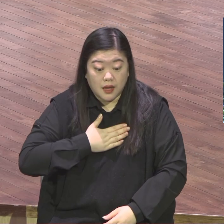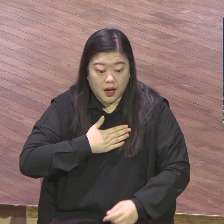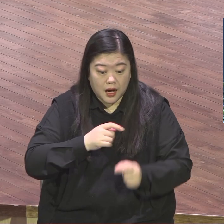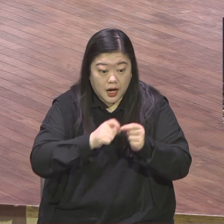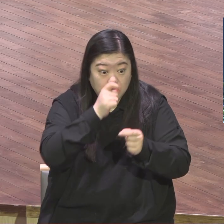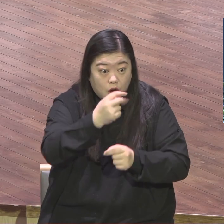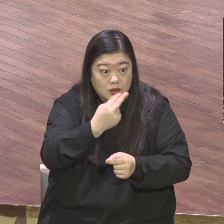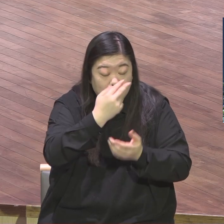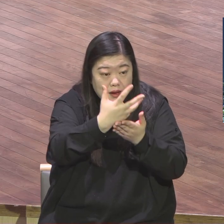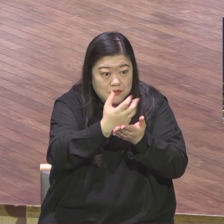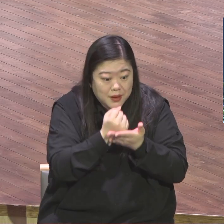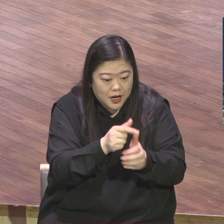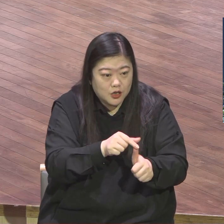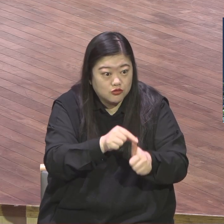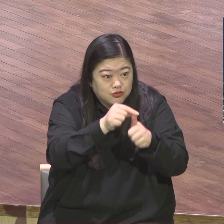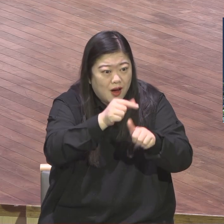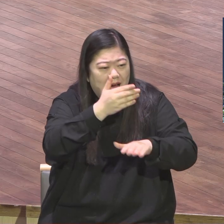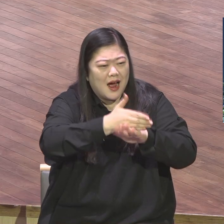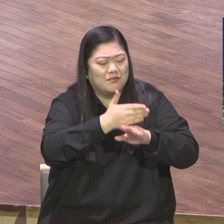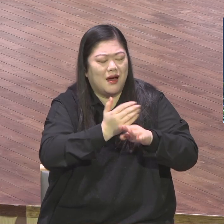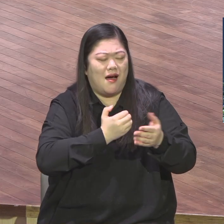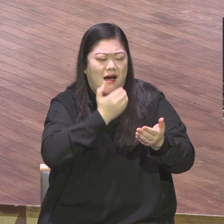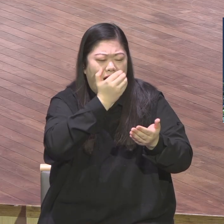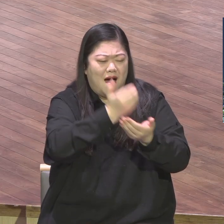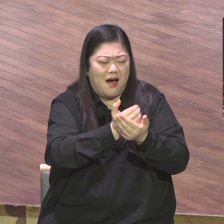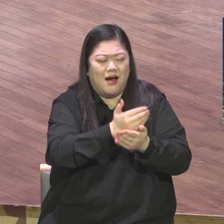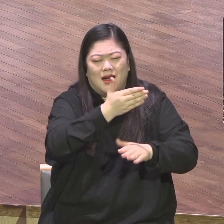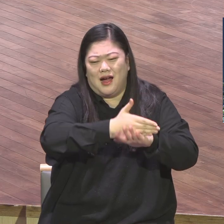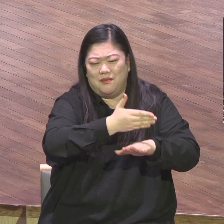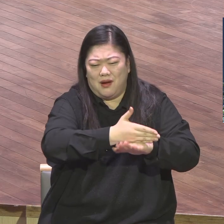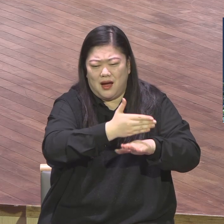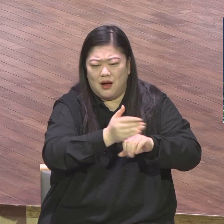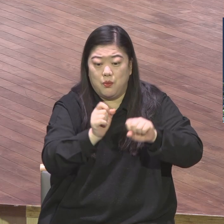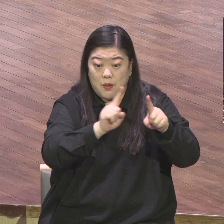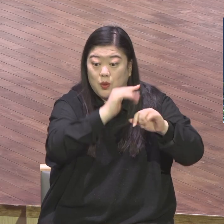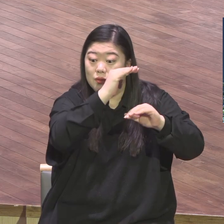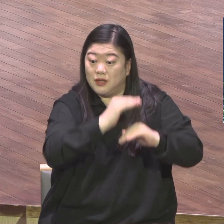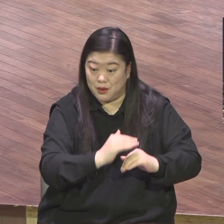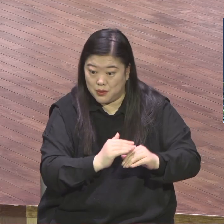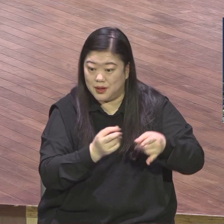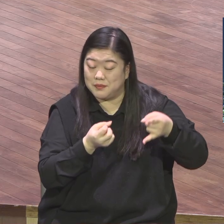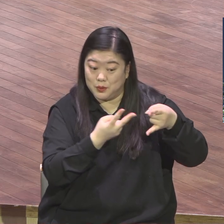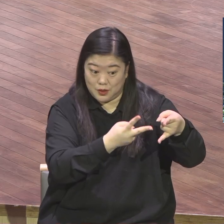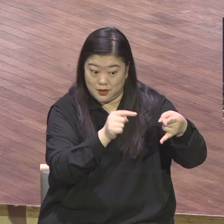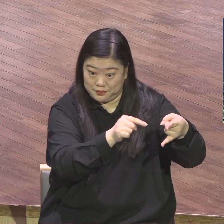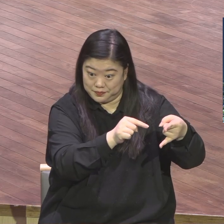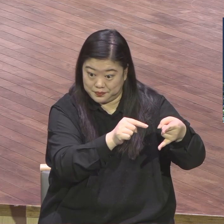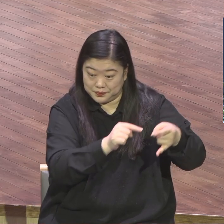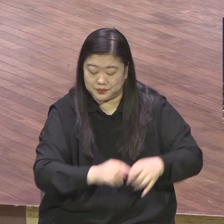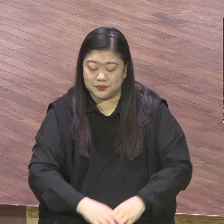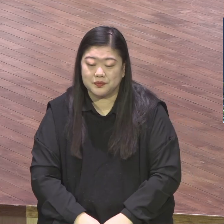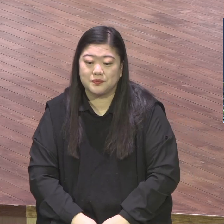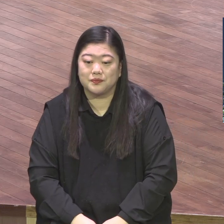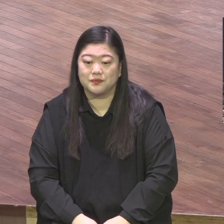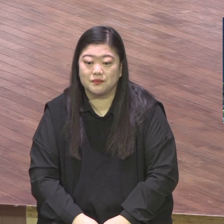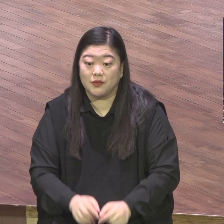아멘. 영생의 감격부터 있어야 신앙생활이 시작되는 것입니다. 영생의 감격 있습니까?